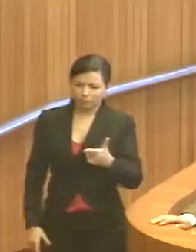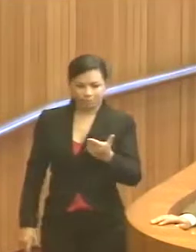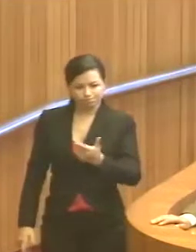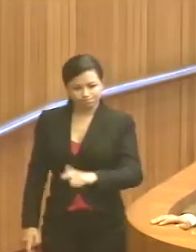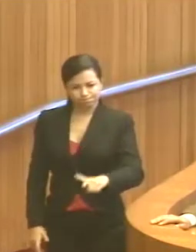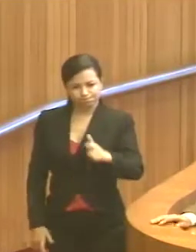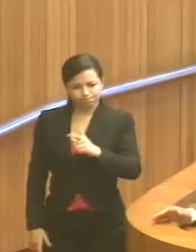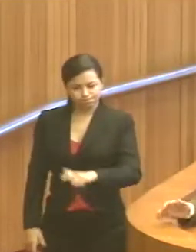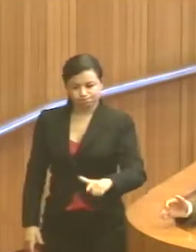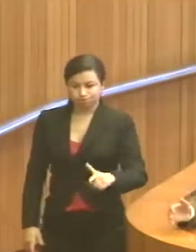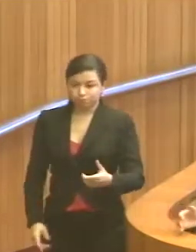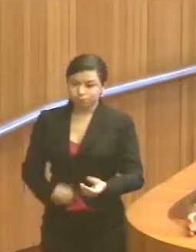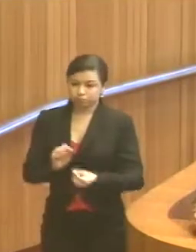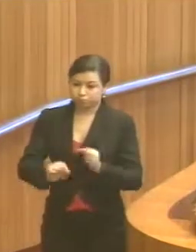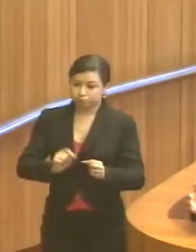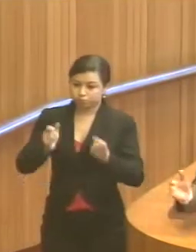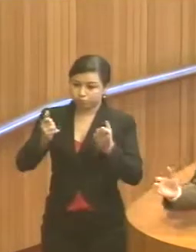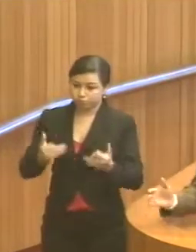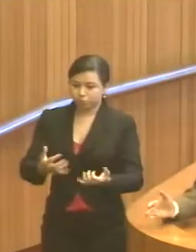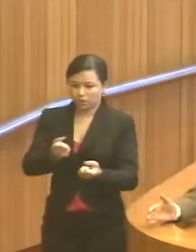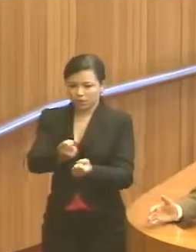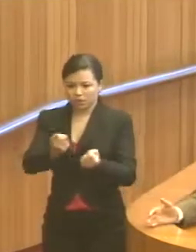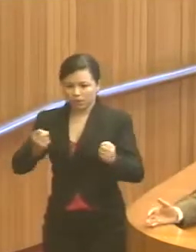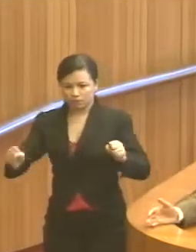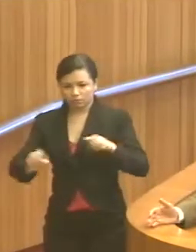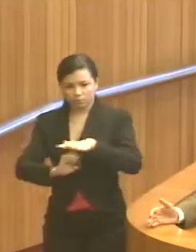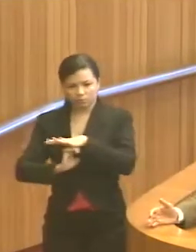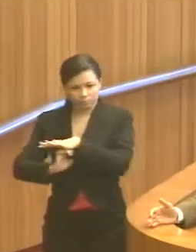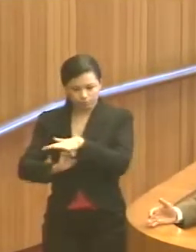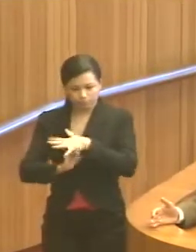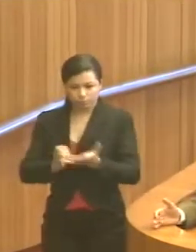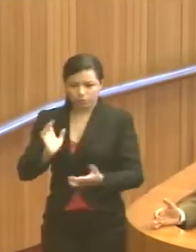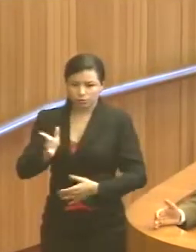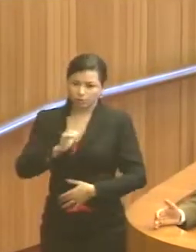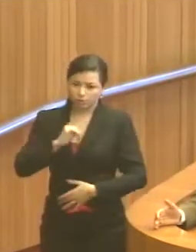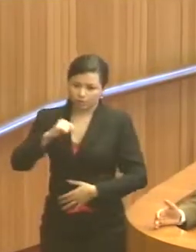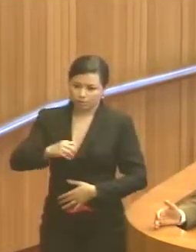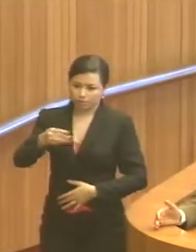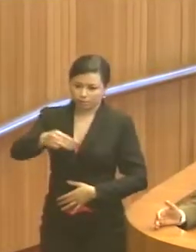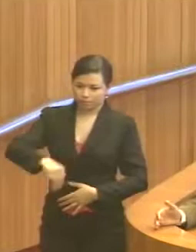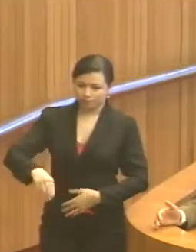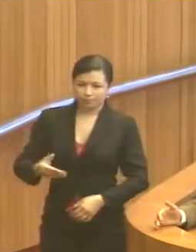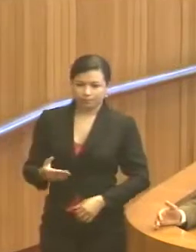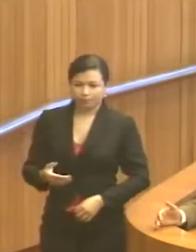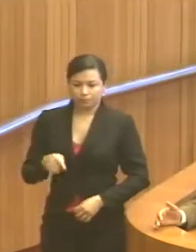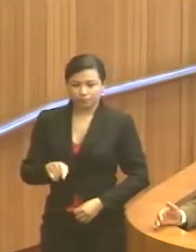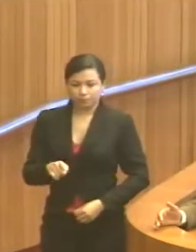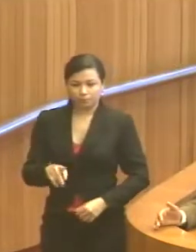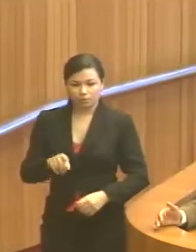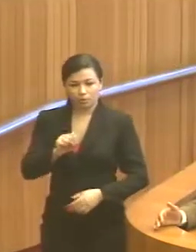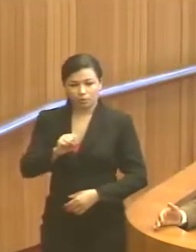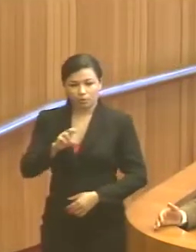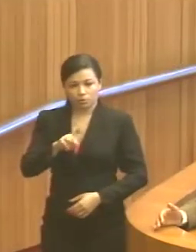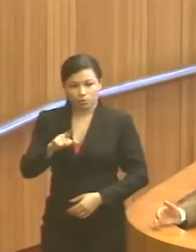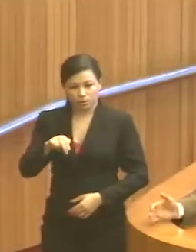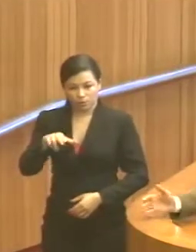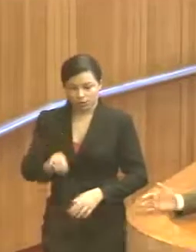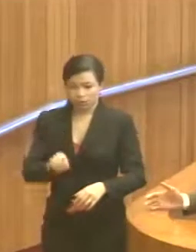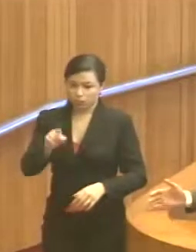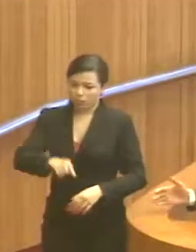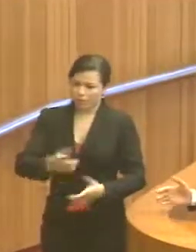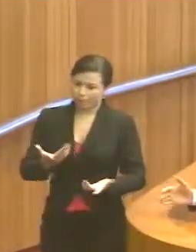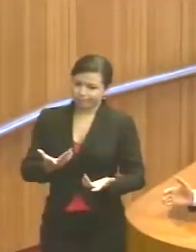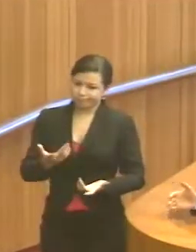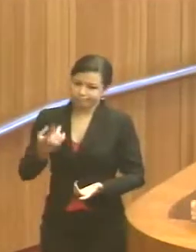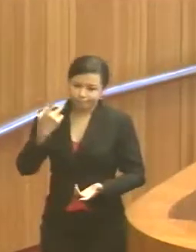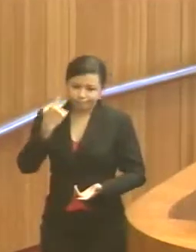repita, sobretudo no que diz respeito aos grandes empreendimentos existentes no Maranhão. E o caso da Suzano é